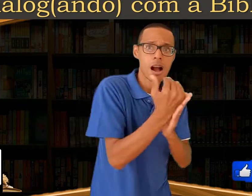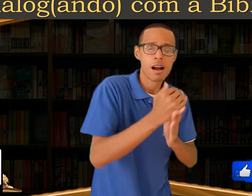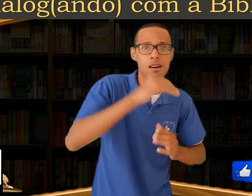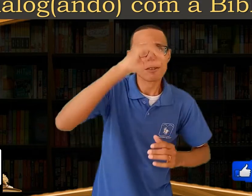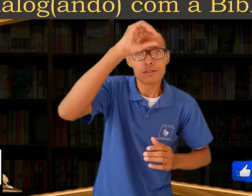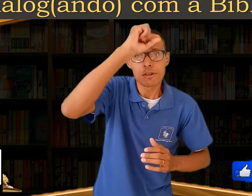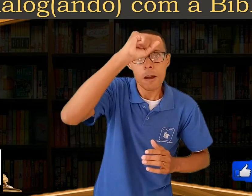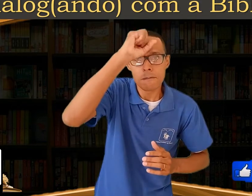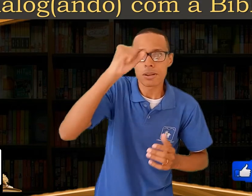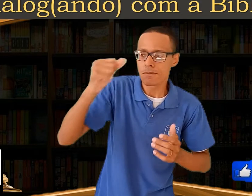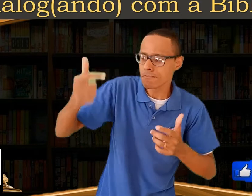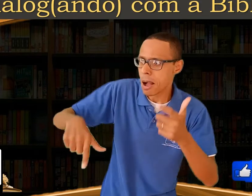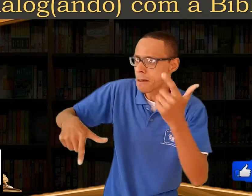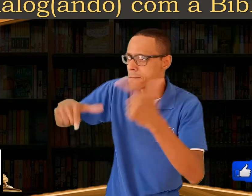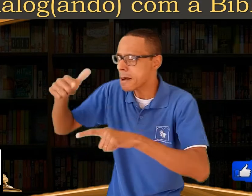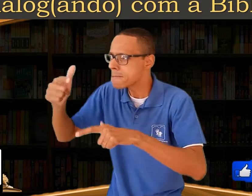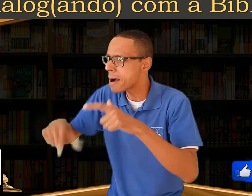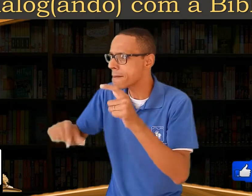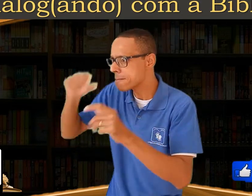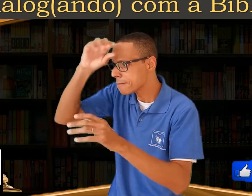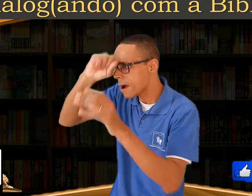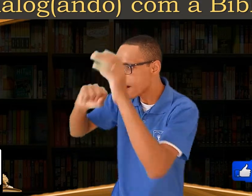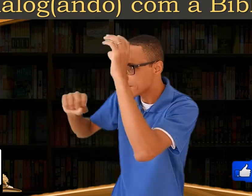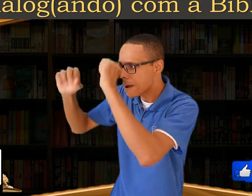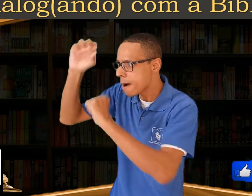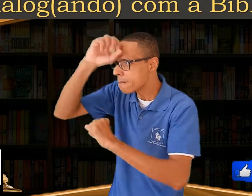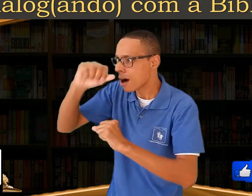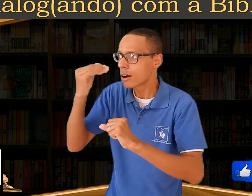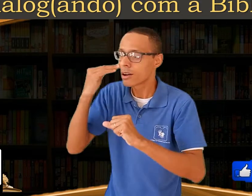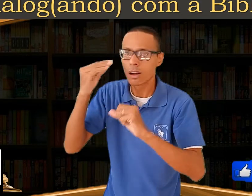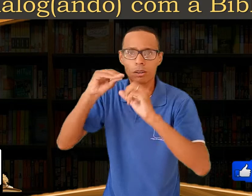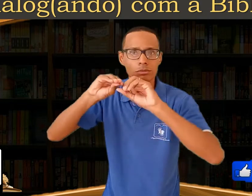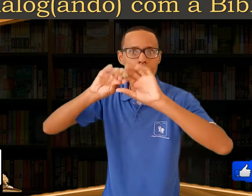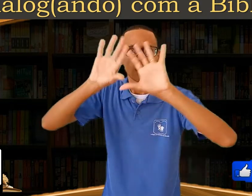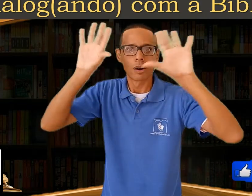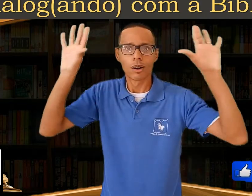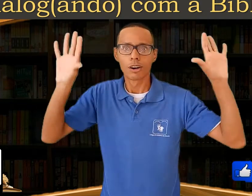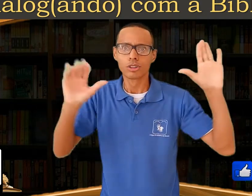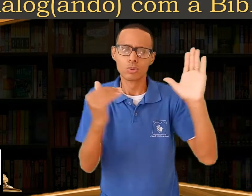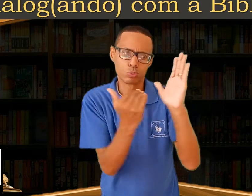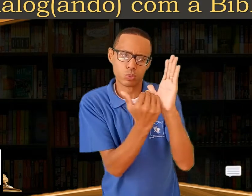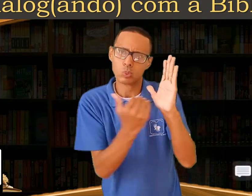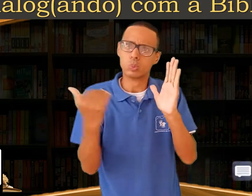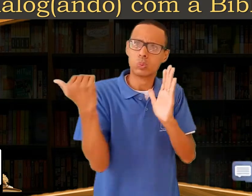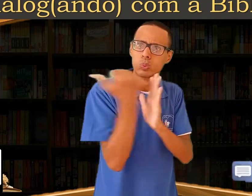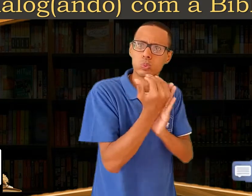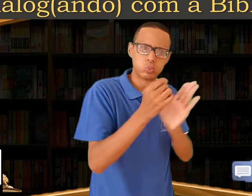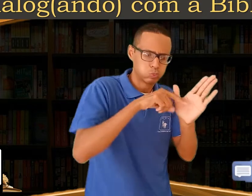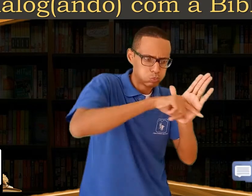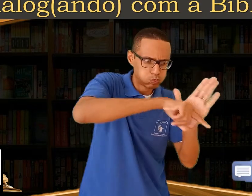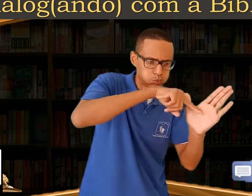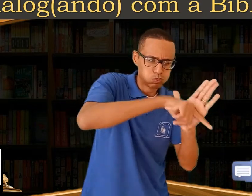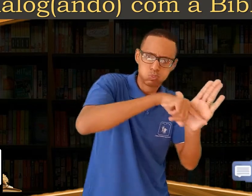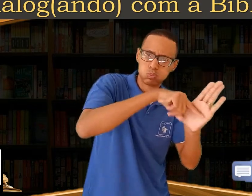rever conceitos, compreender e aprofundar em mais pesquisas sobre as línguas de sinais,